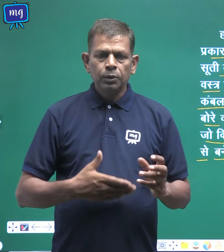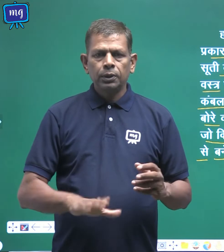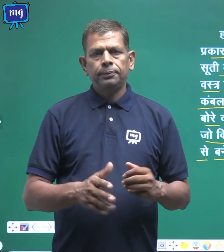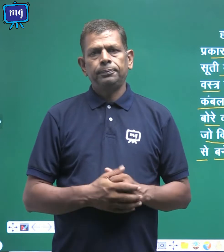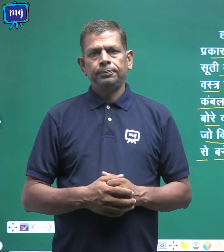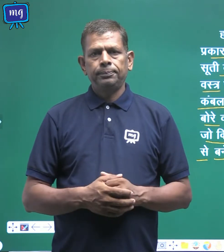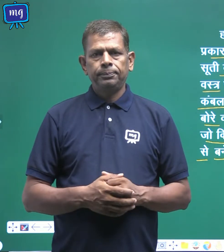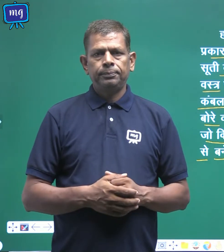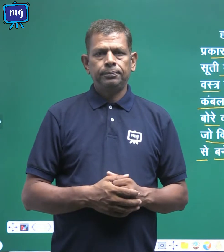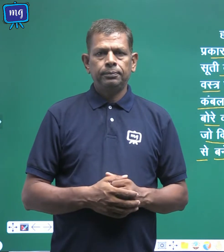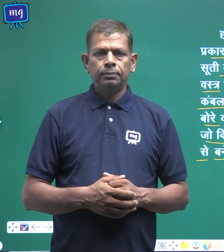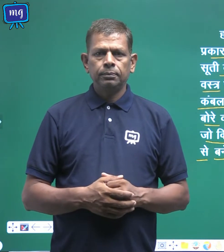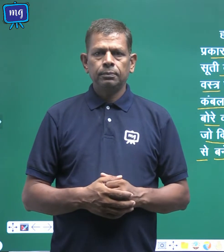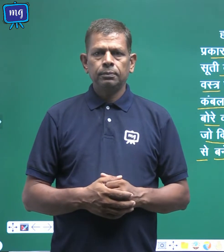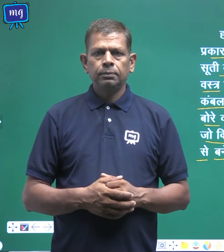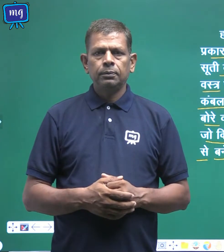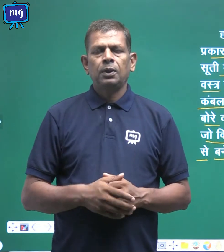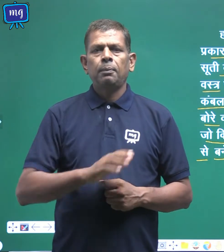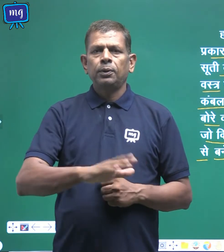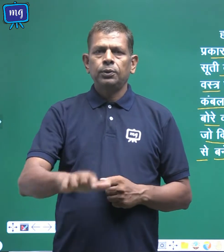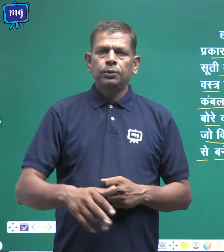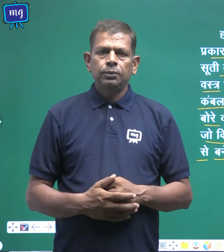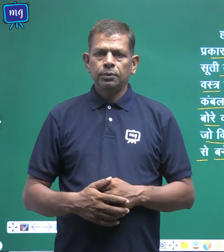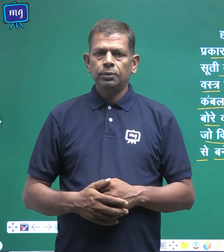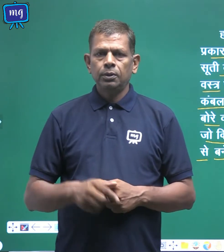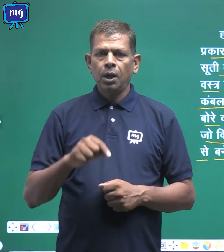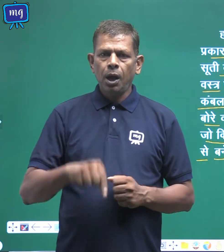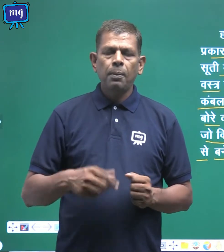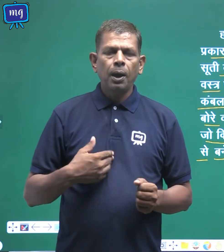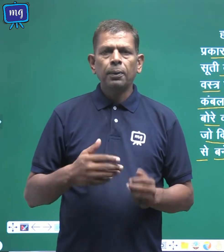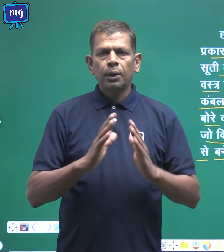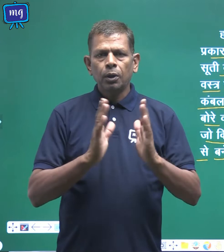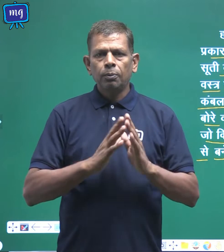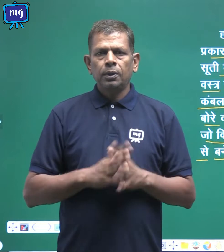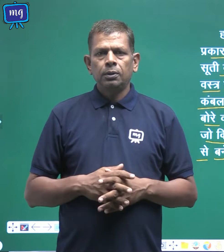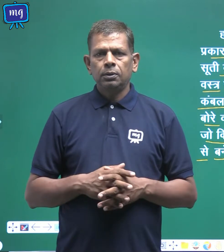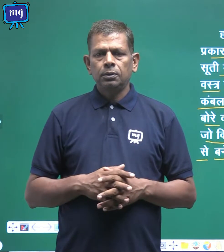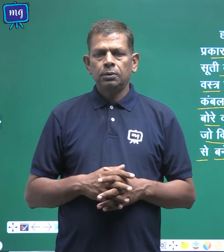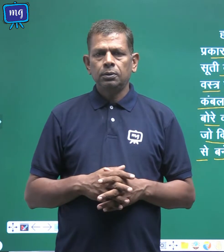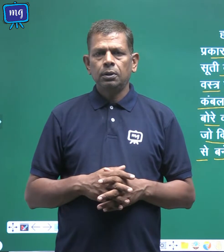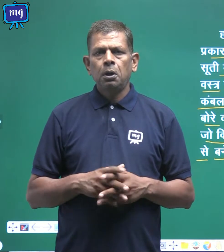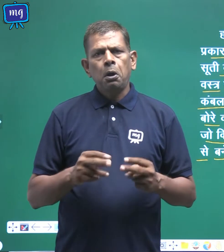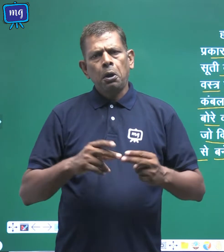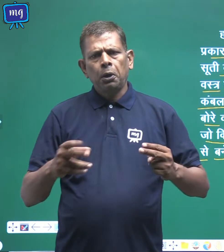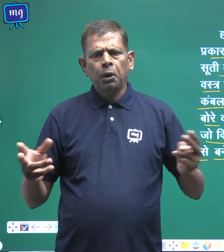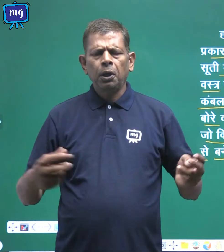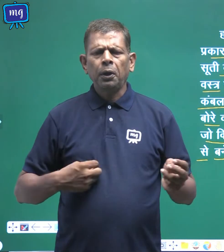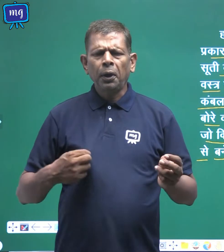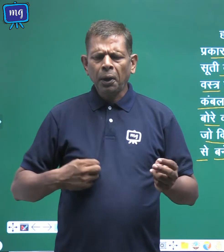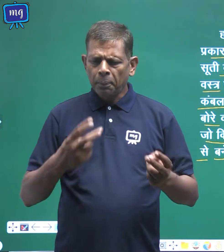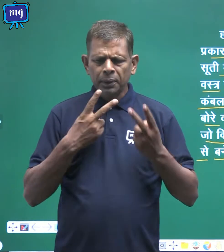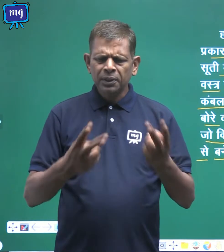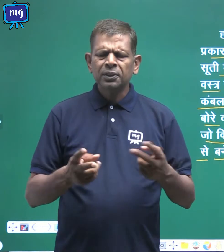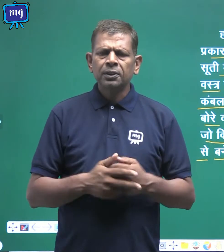हैं बच्चो हम घरों में अलग-अलग तरह के कपड़े